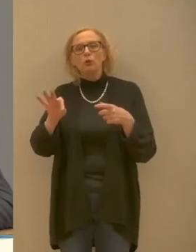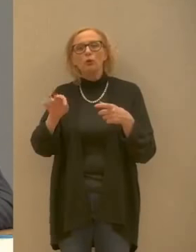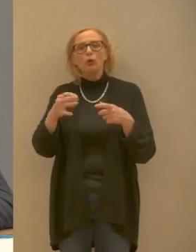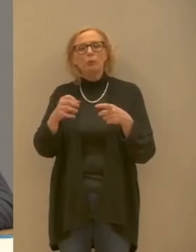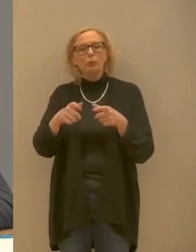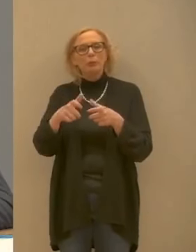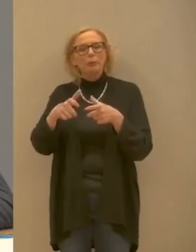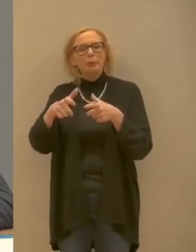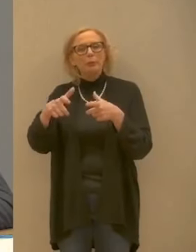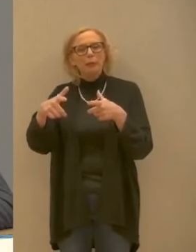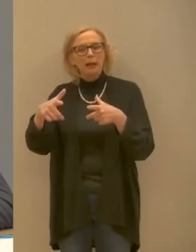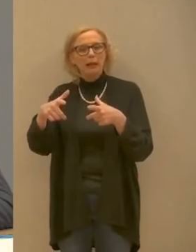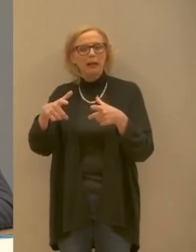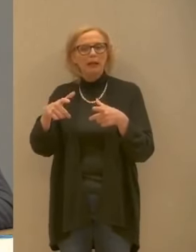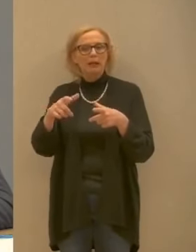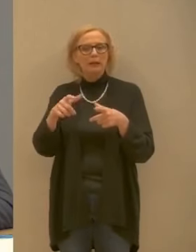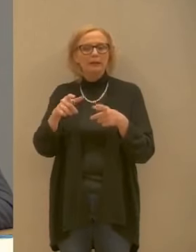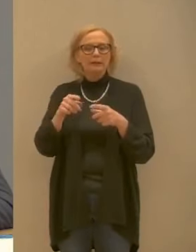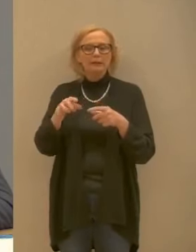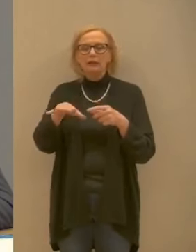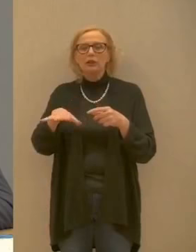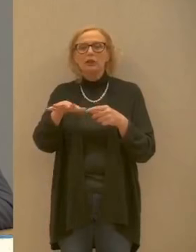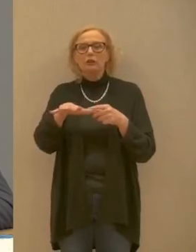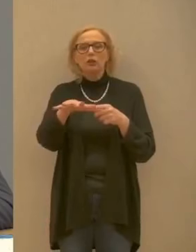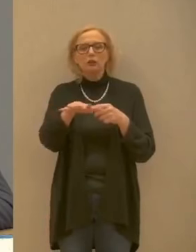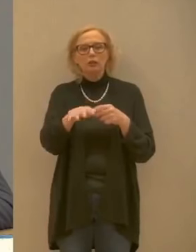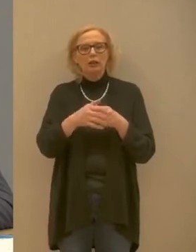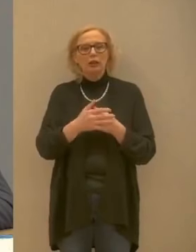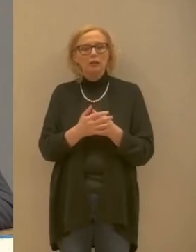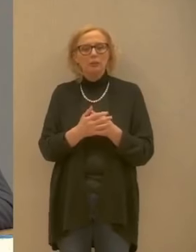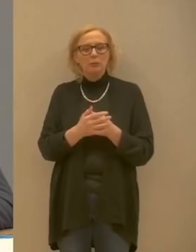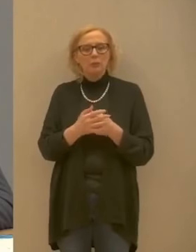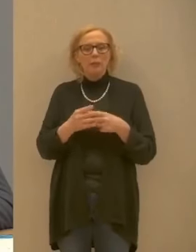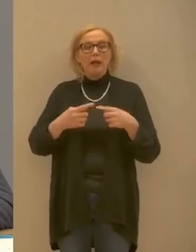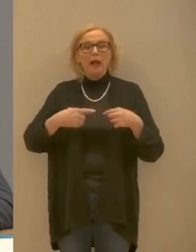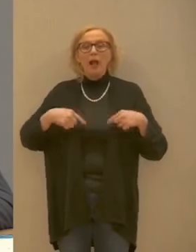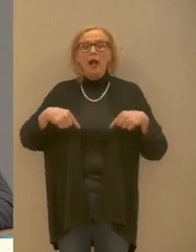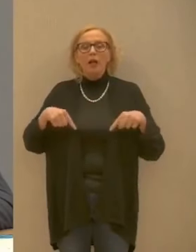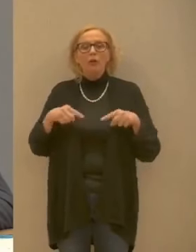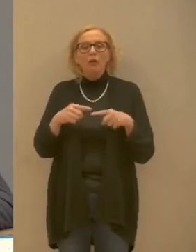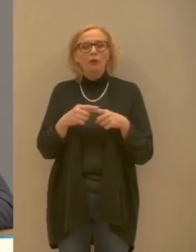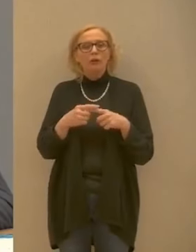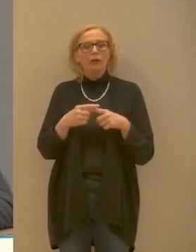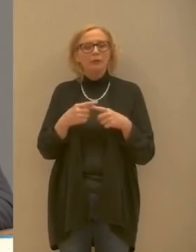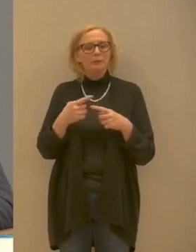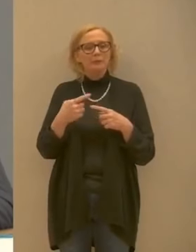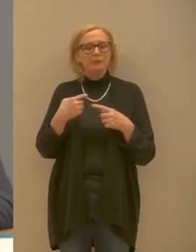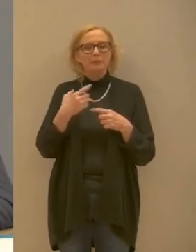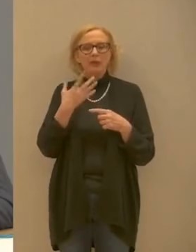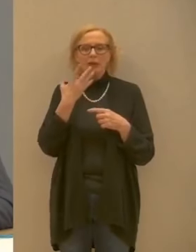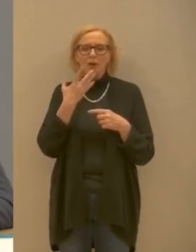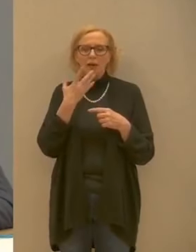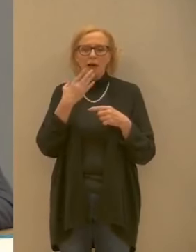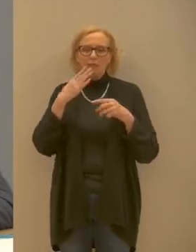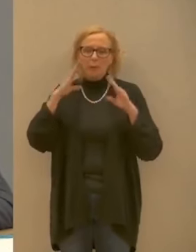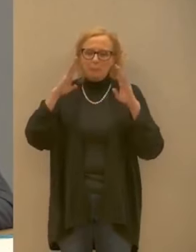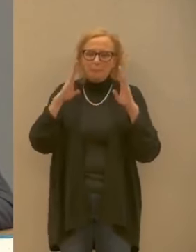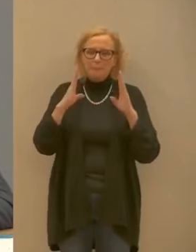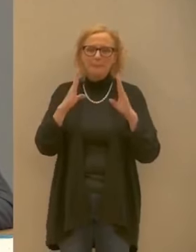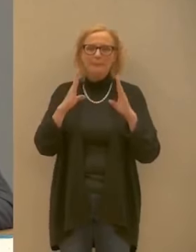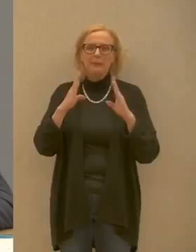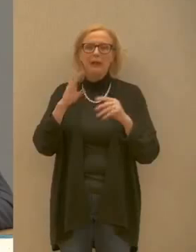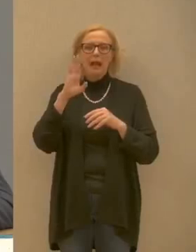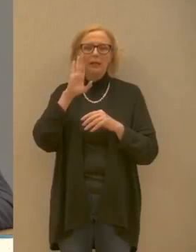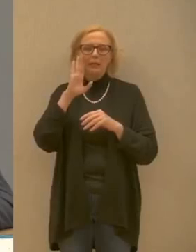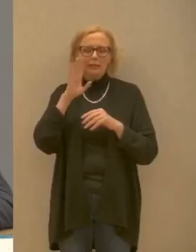crescono in alcune realtà trentine e quindi da parte nostra serve una forte attenzione verso queste